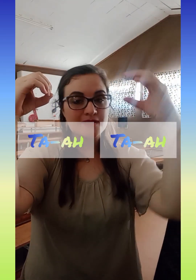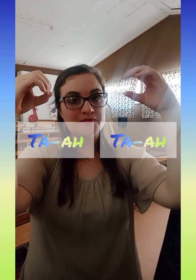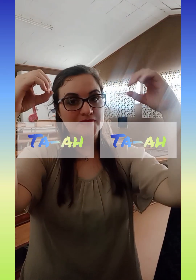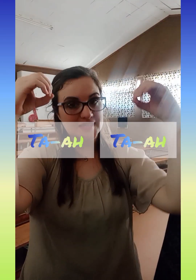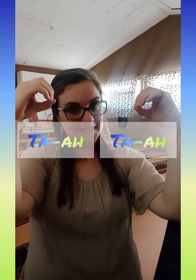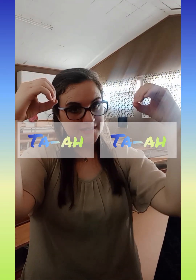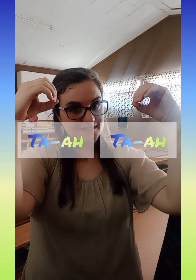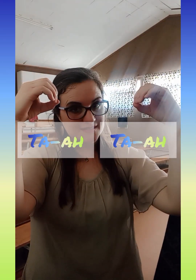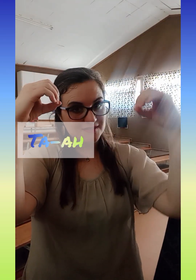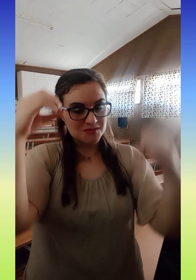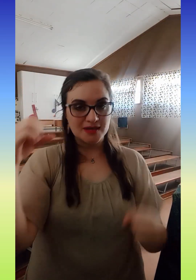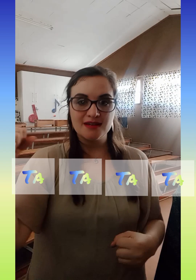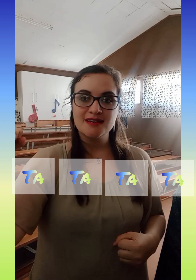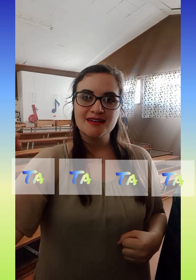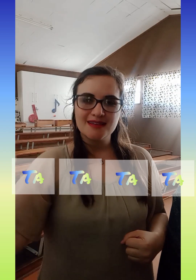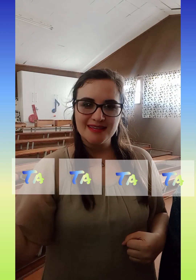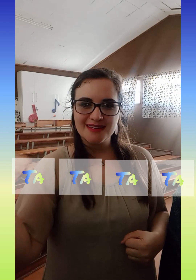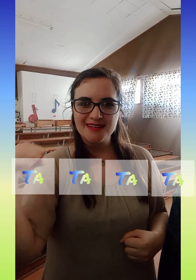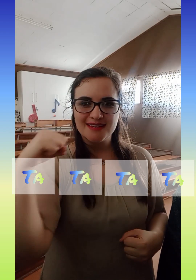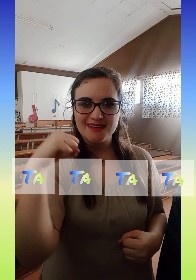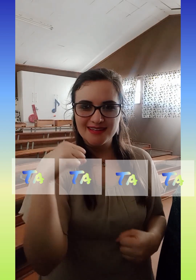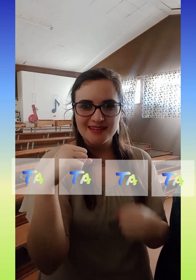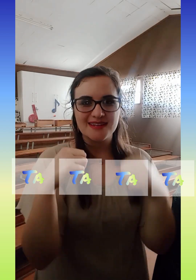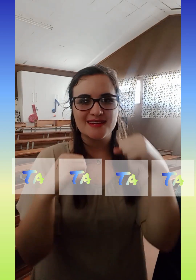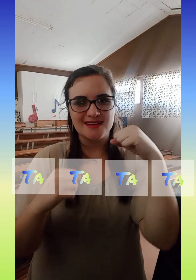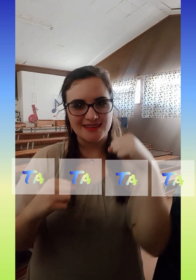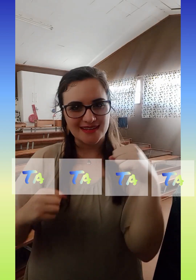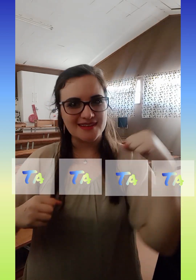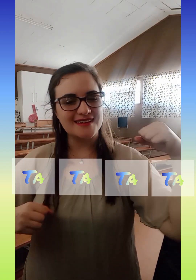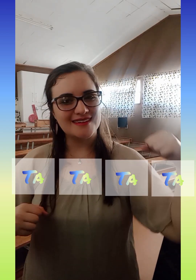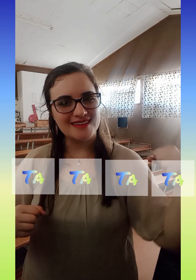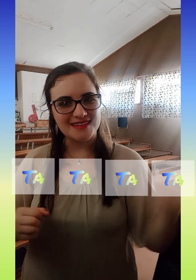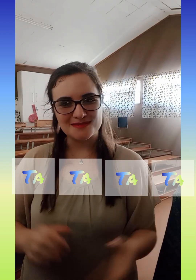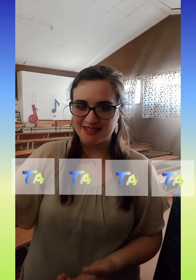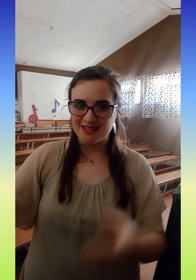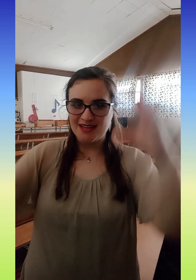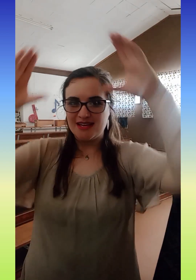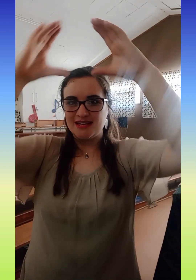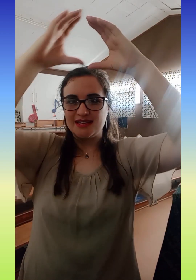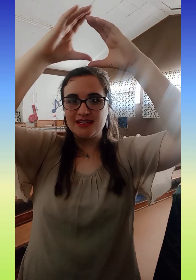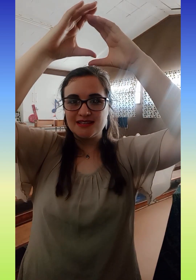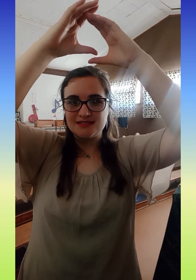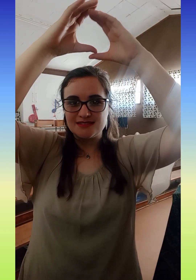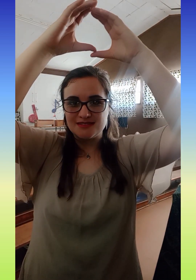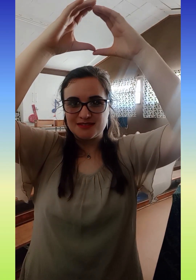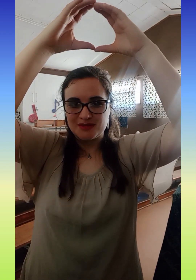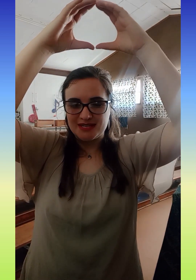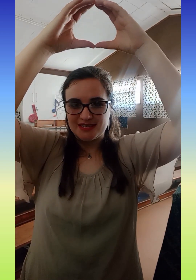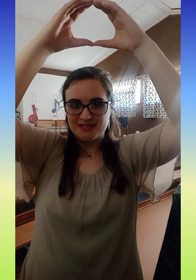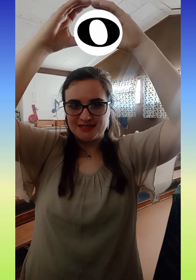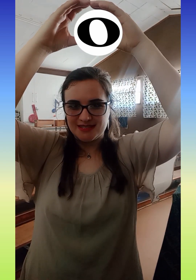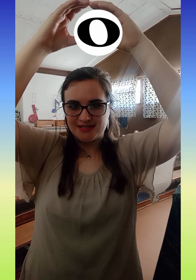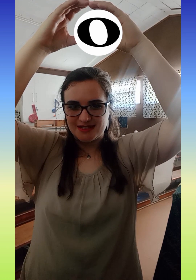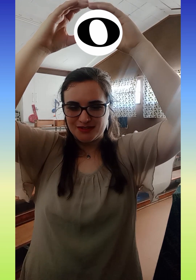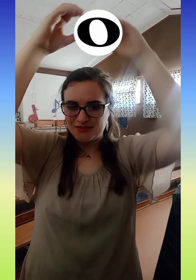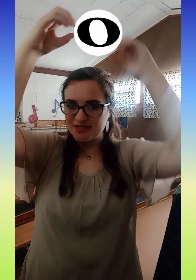1, 2, 1, 1, 1, 1. 1, 2, 3, 4.